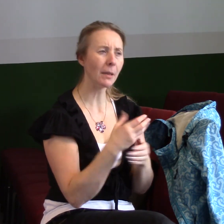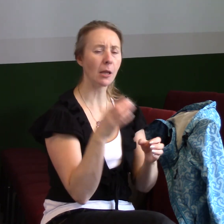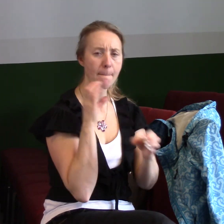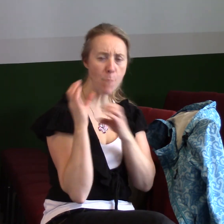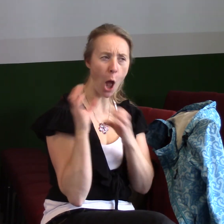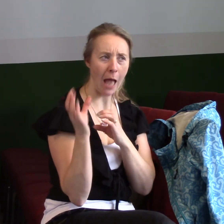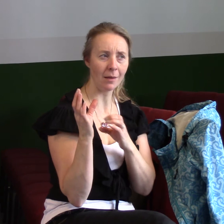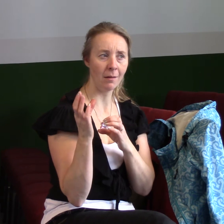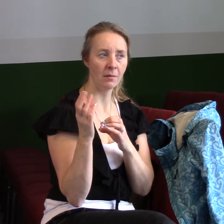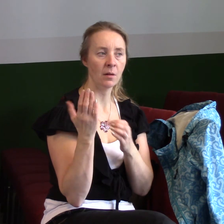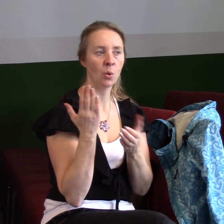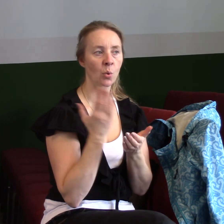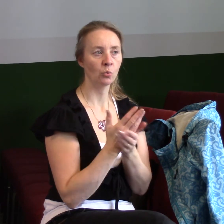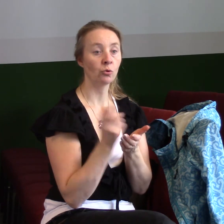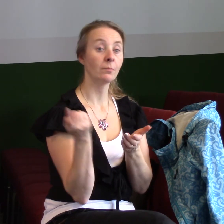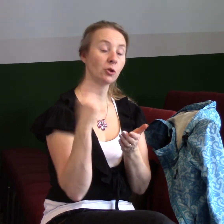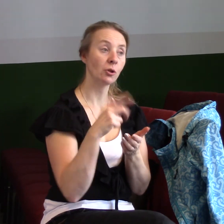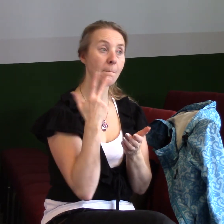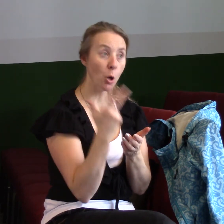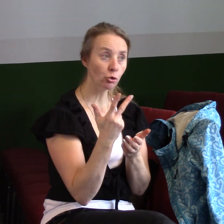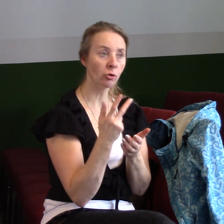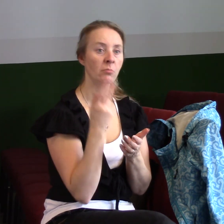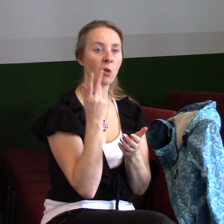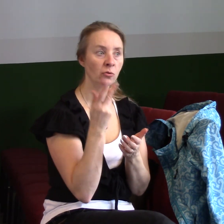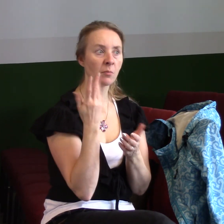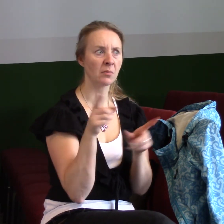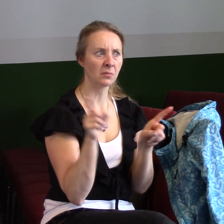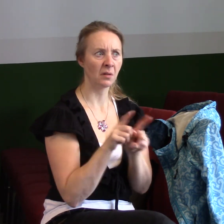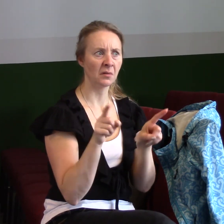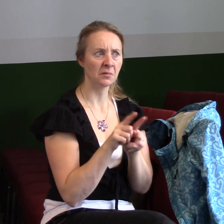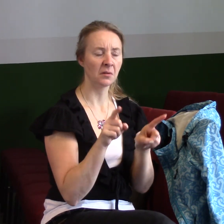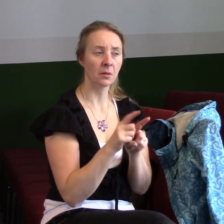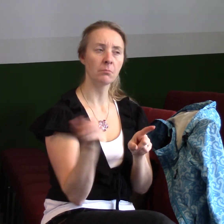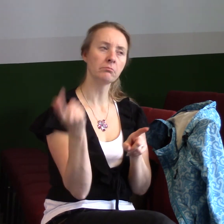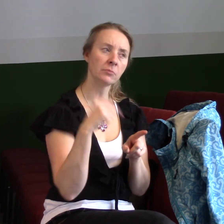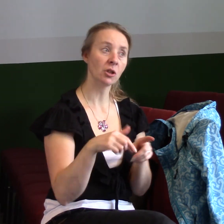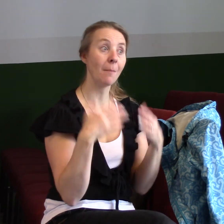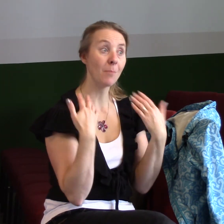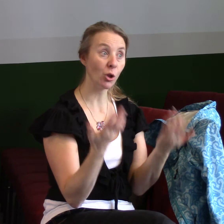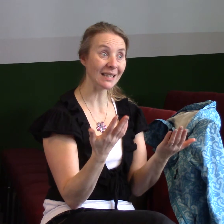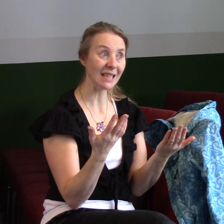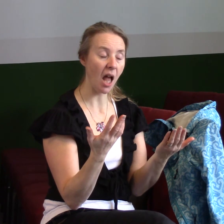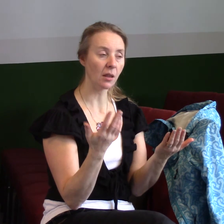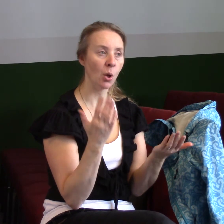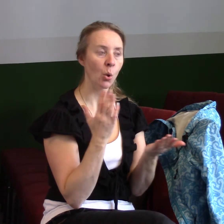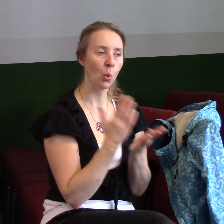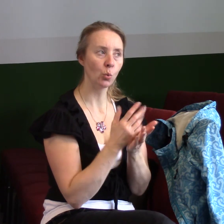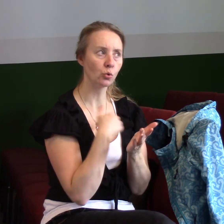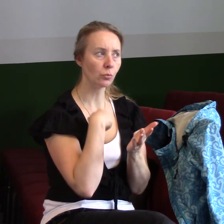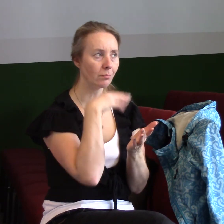stojíme a teď to s námi cice smítá, ale stojíme tam a tak se to lepší a lepší a lepší. A za čas lidé se dívají